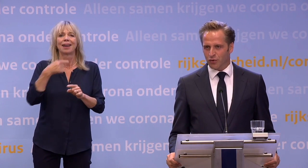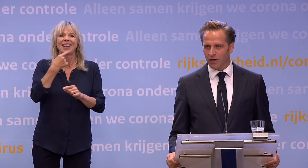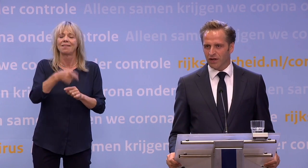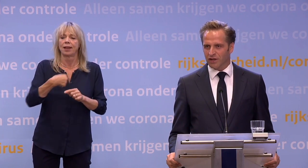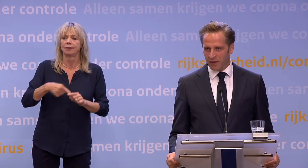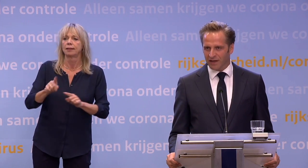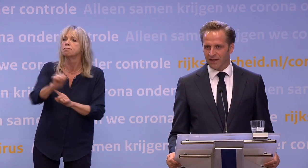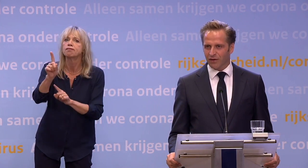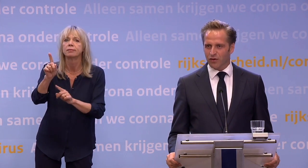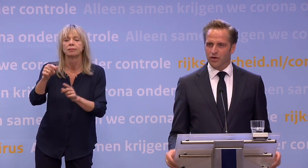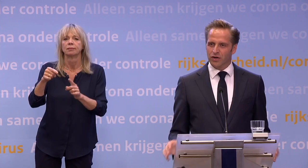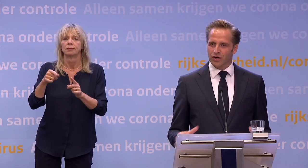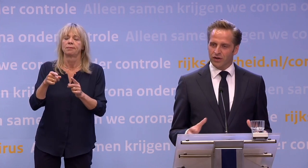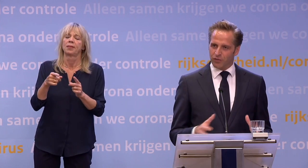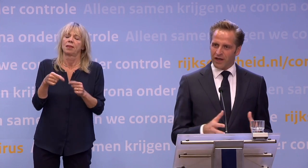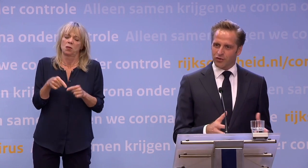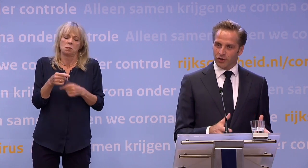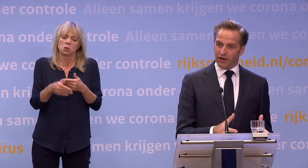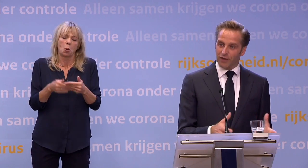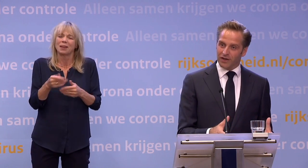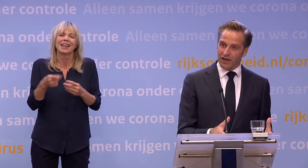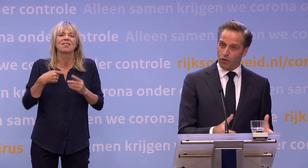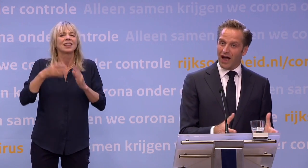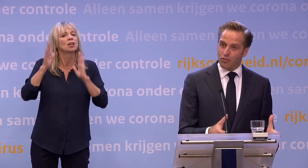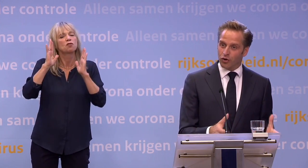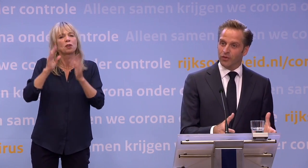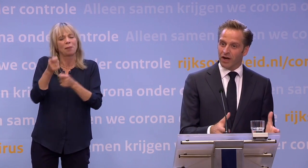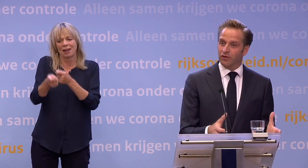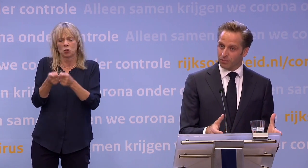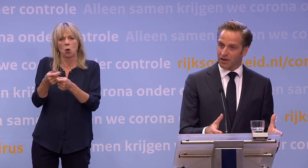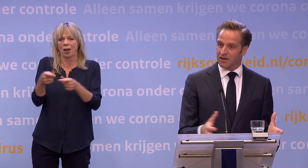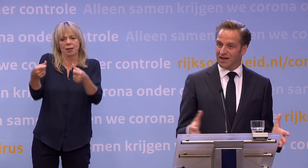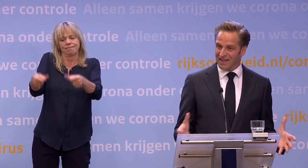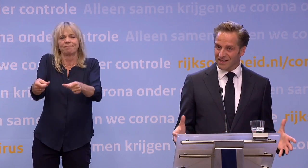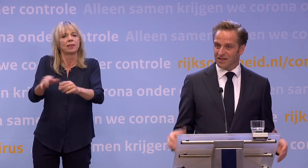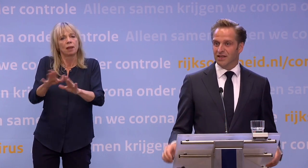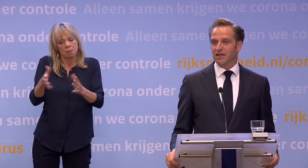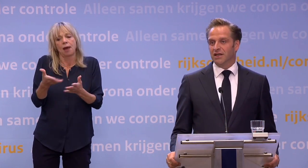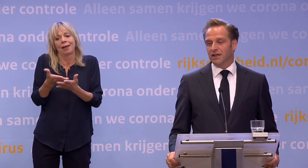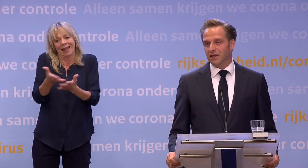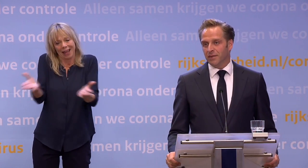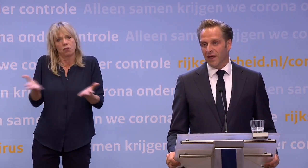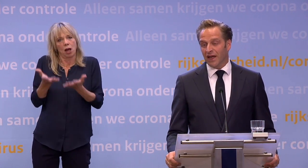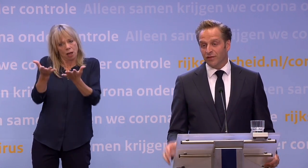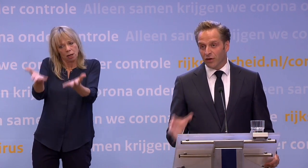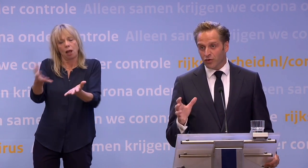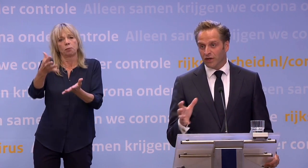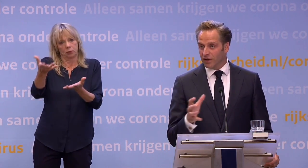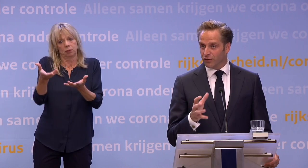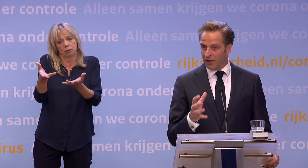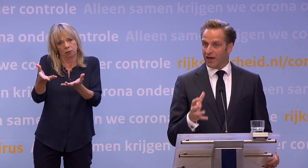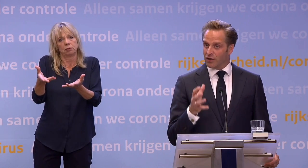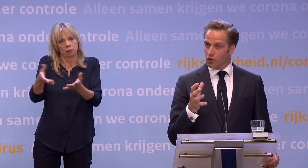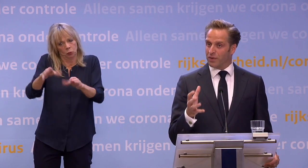verpleeghuiszorg spreken. Laten we nou de verpleeghuiszorg de ruimte geven. Ook aanmoedigen om de ruimte te pakken die er is. En laten we nou